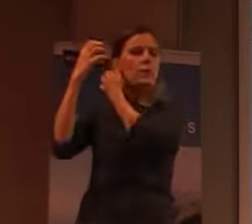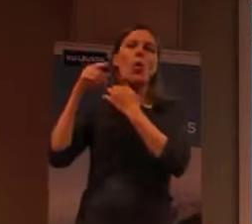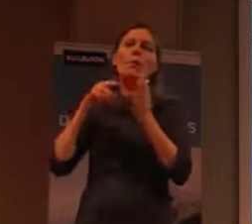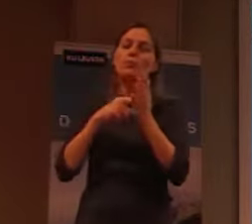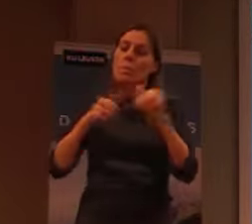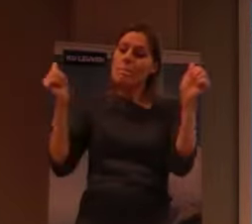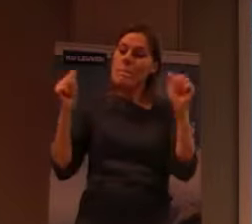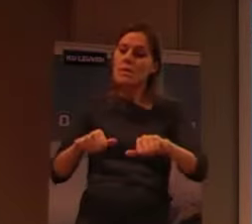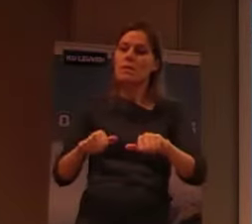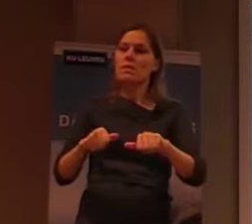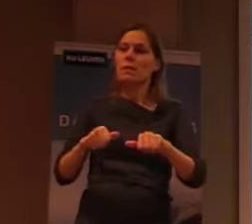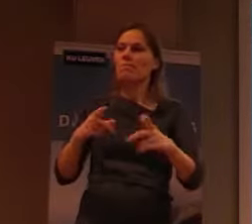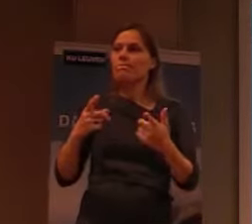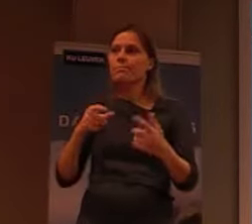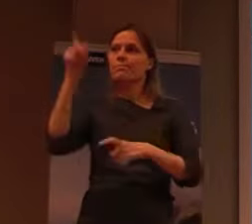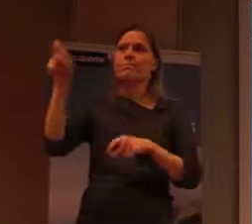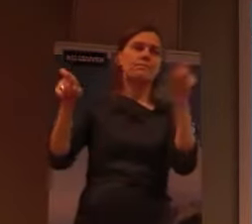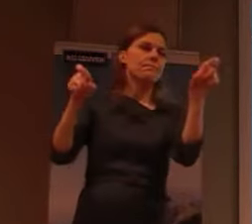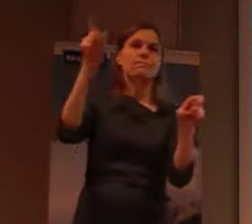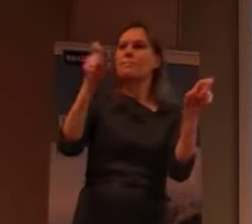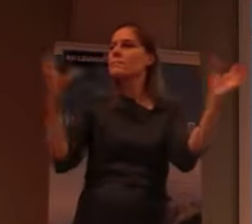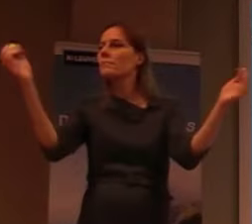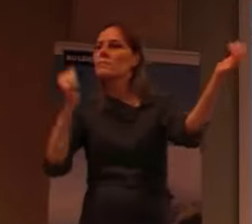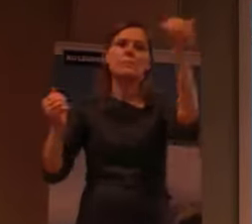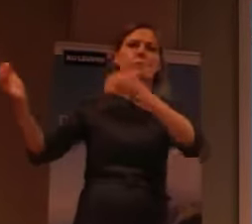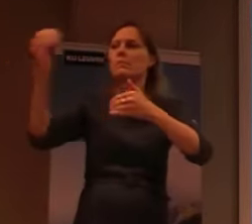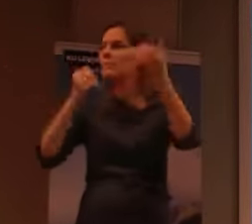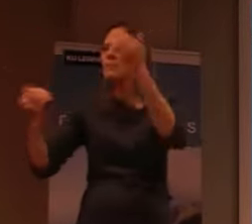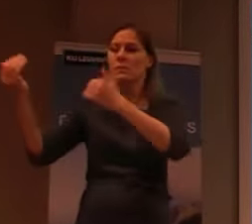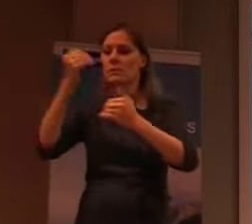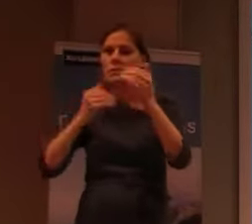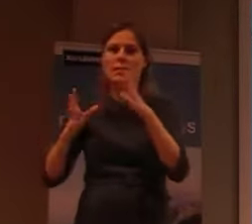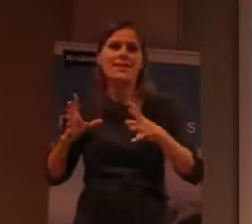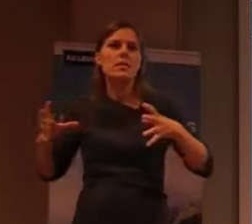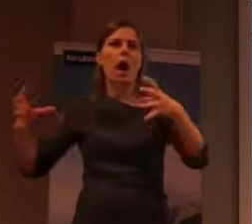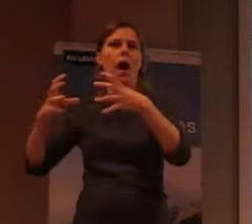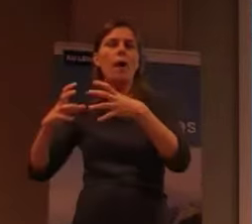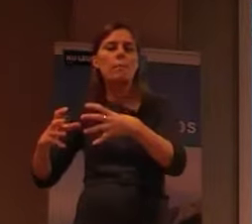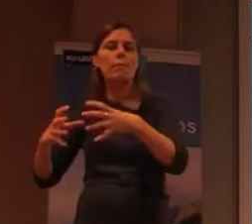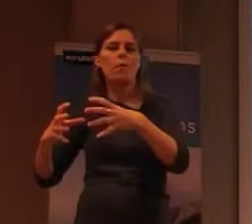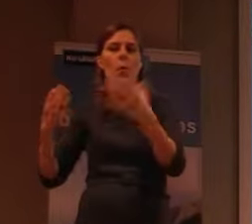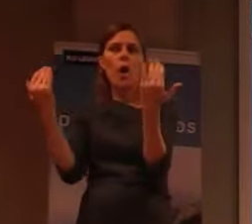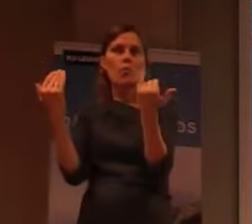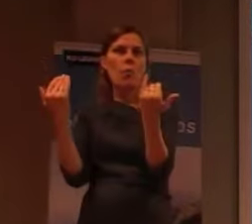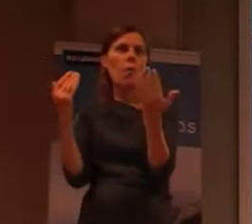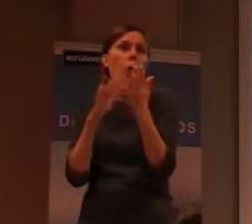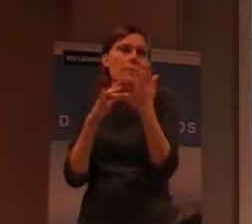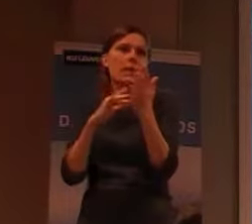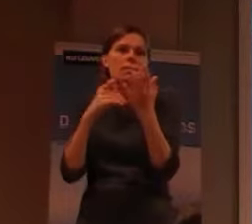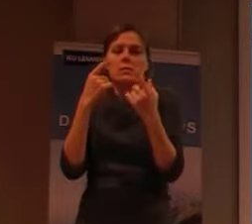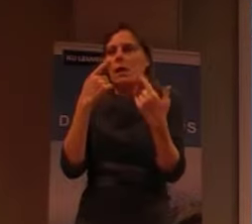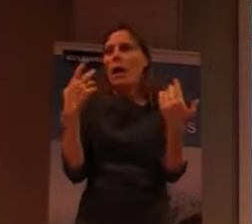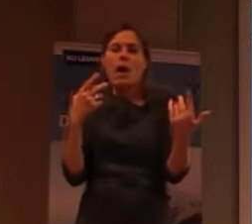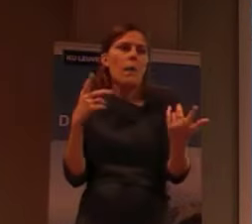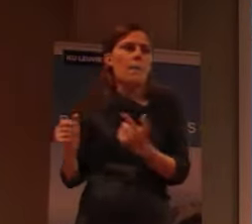eigenlijk die mensen bij elkaar brengen. En die mensen die worden dan bij elkaar gebracht omwille van het feit dat men bepaalde gevaren zag.